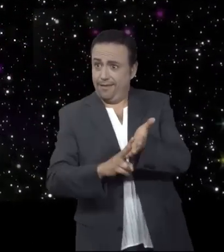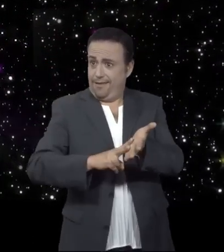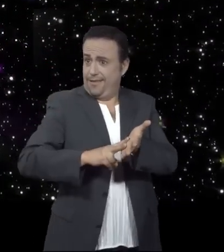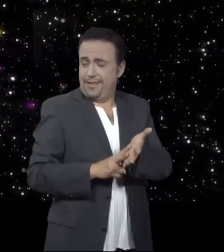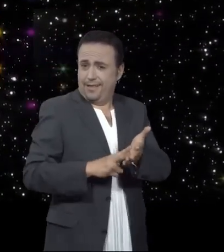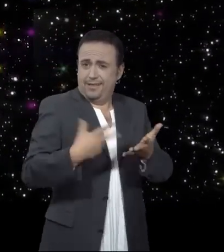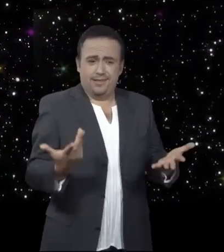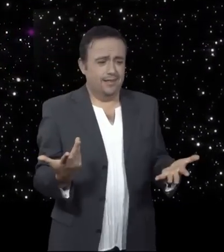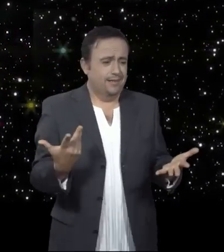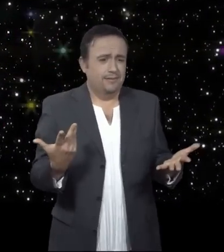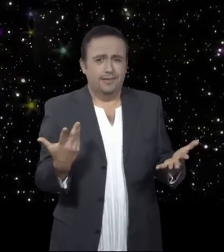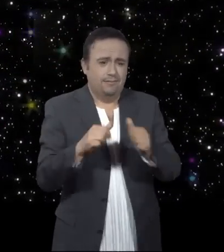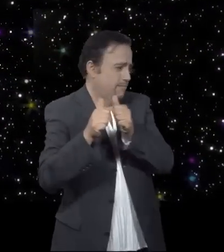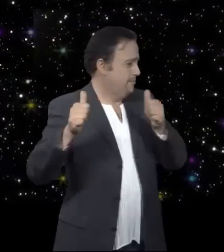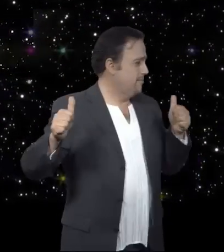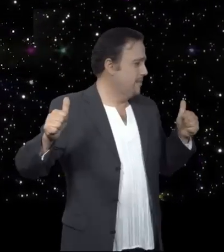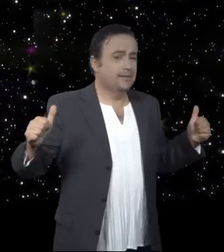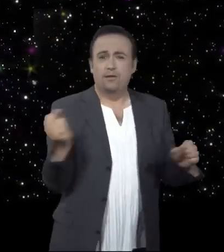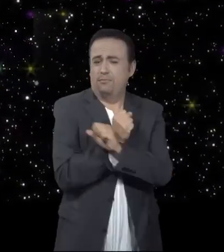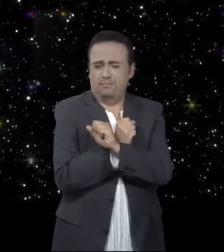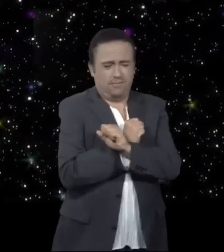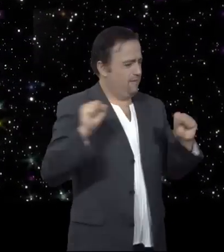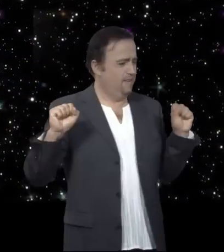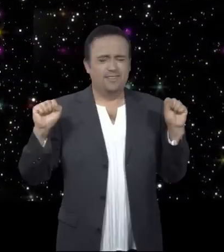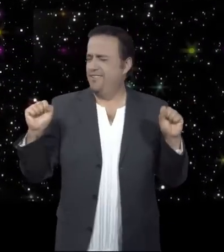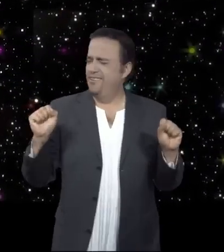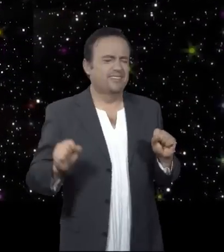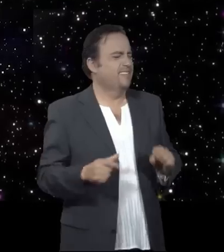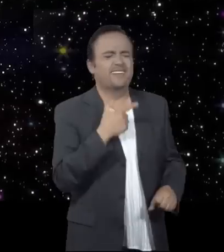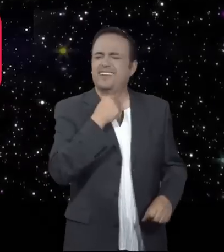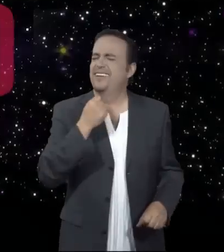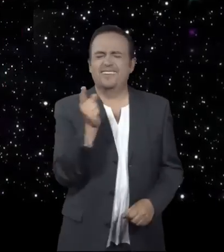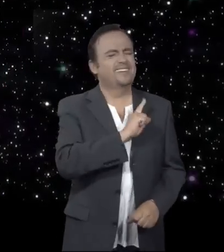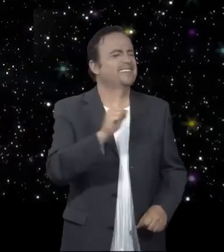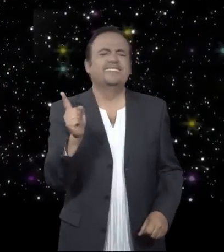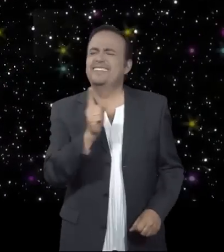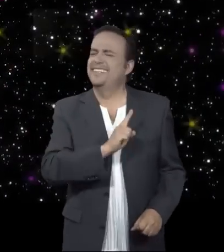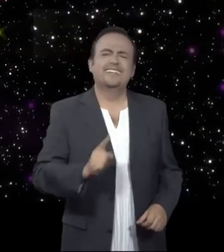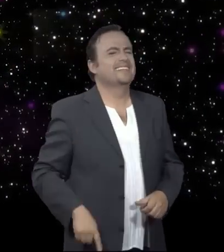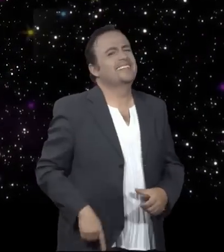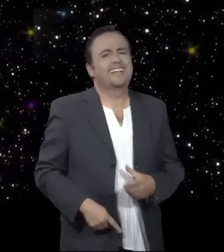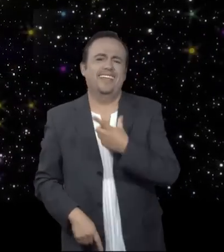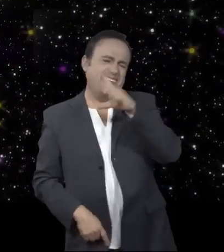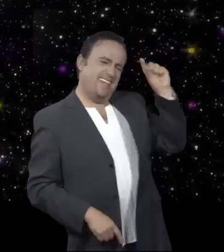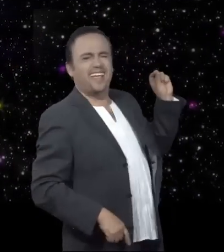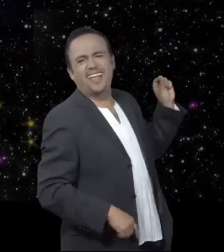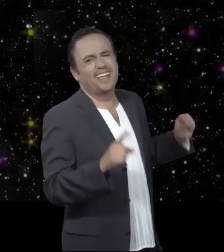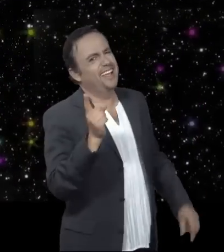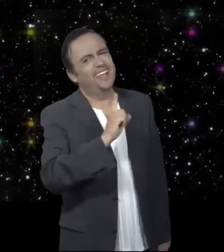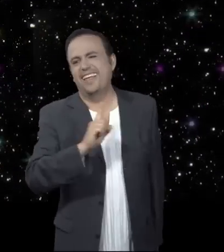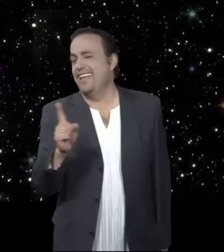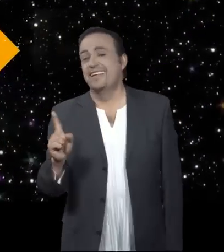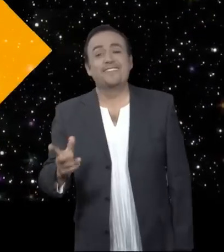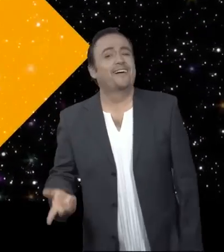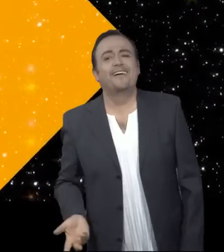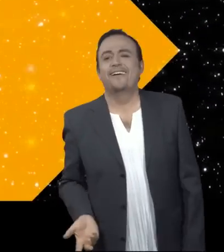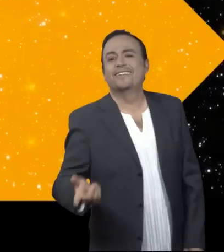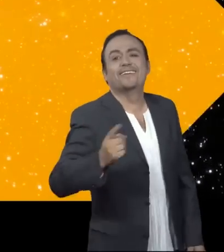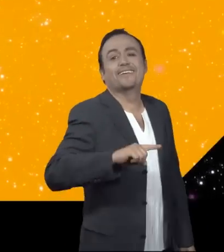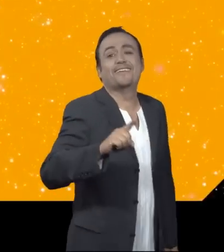puedo alejarme de ti, no, no, no quiero irme de aquí, no Oh,